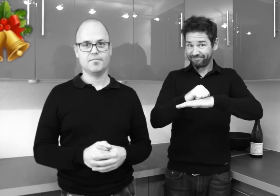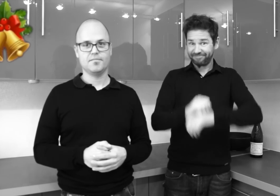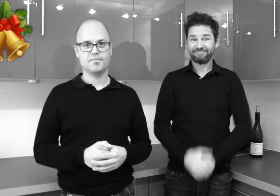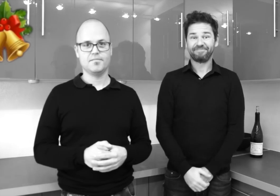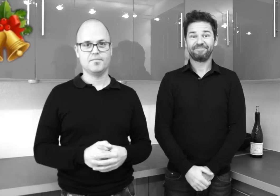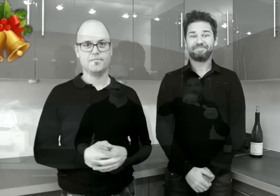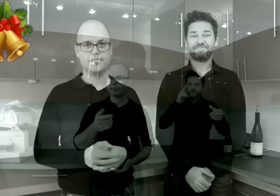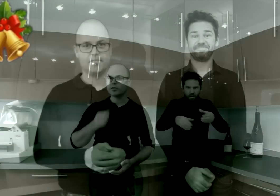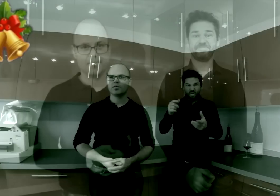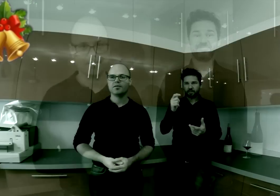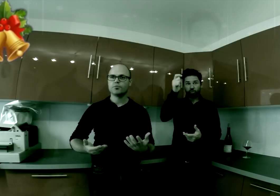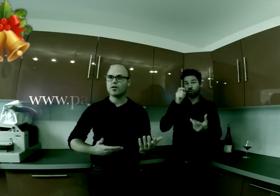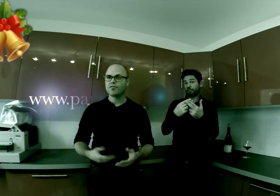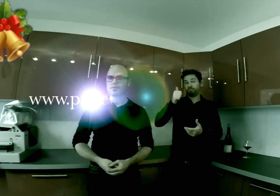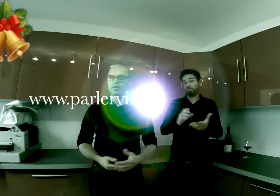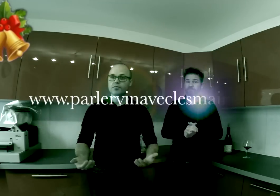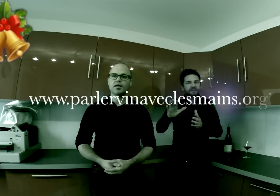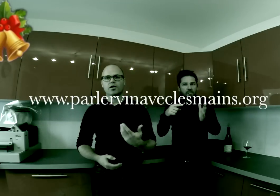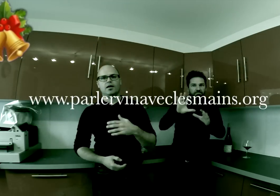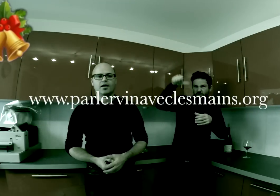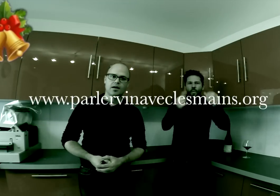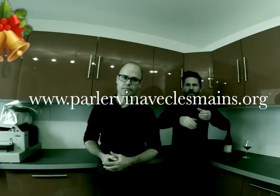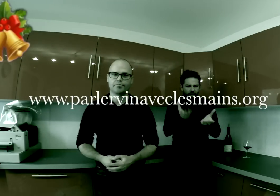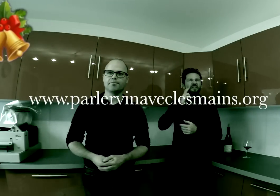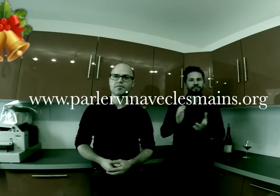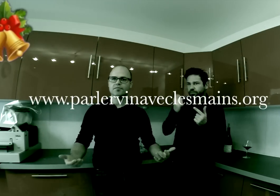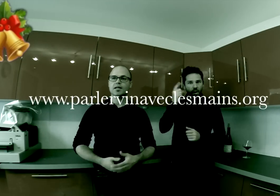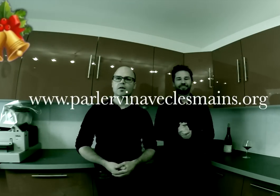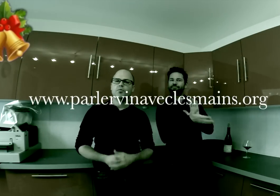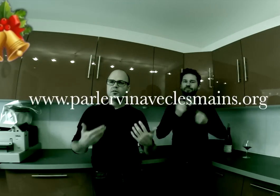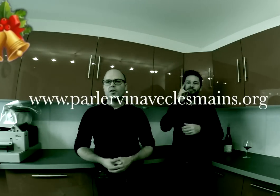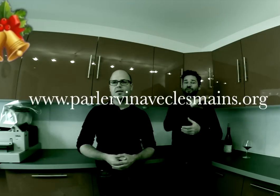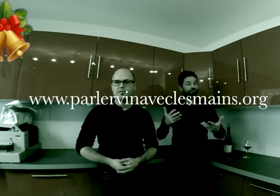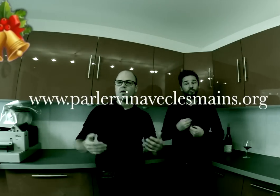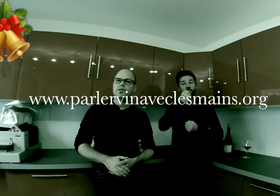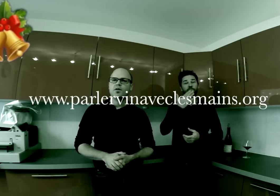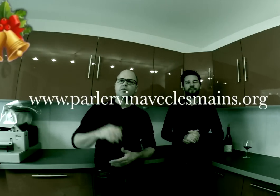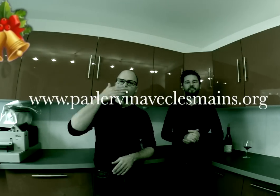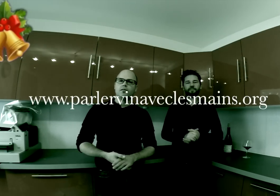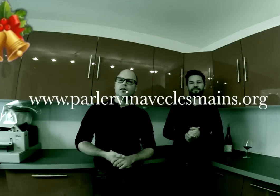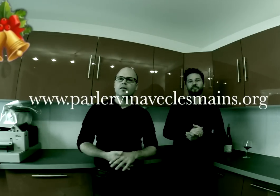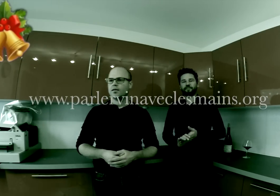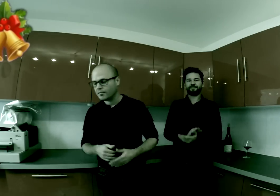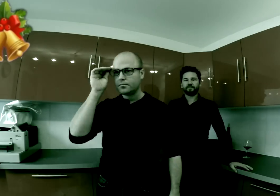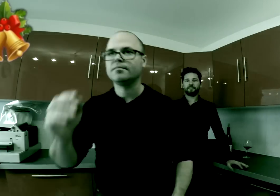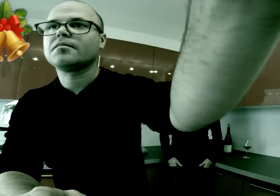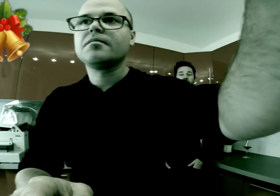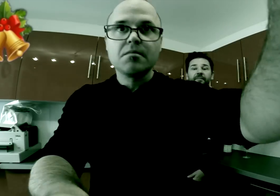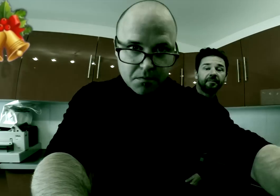d'avoir vidéo !